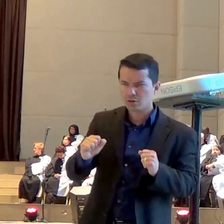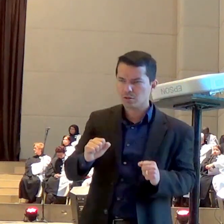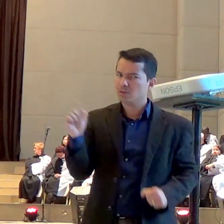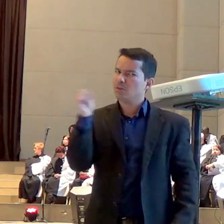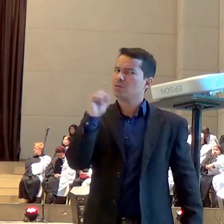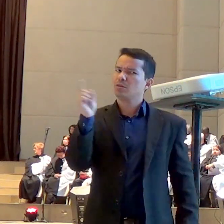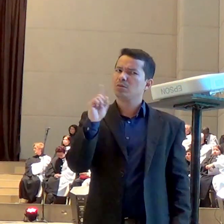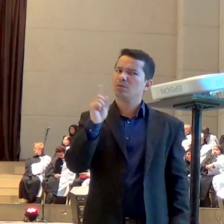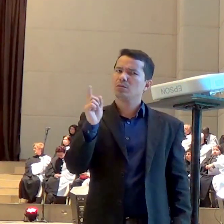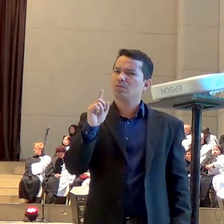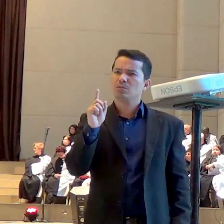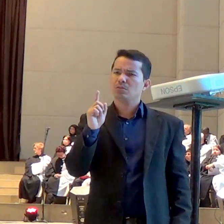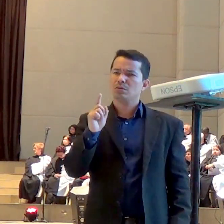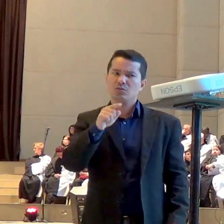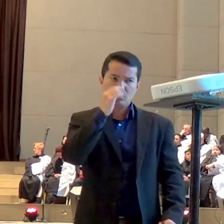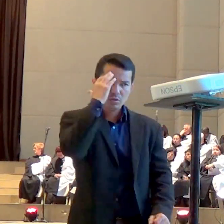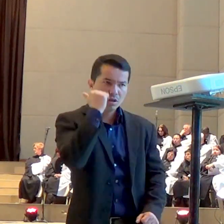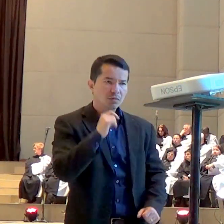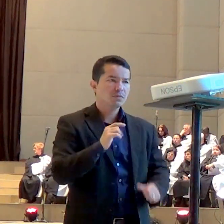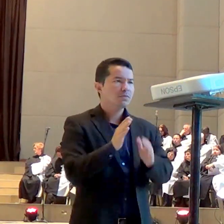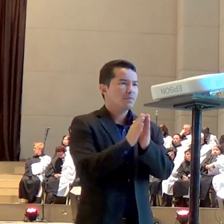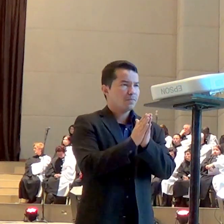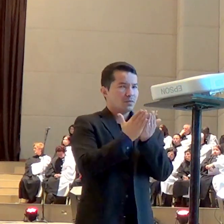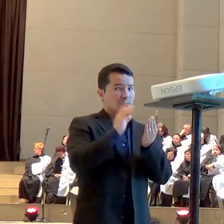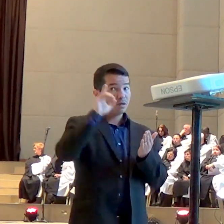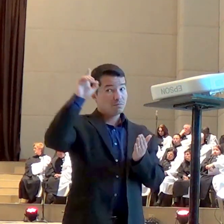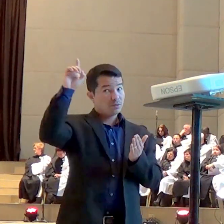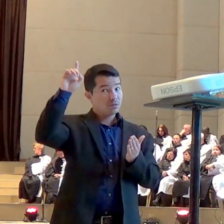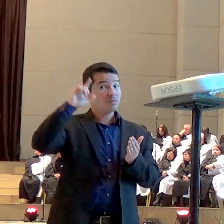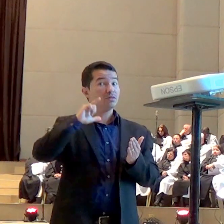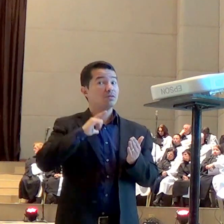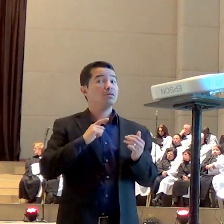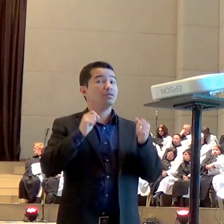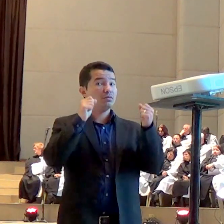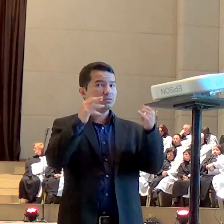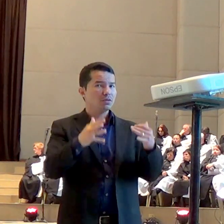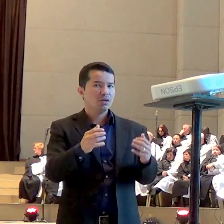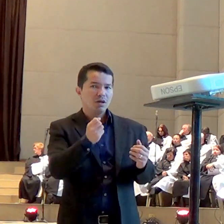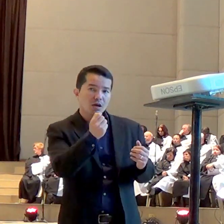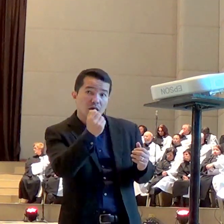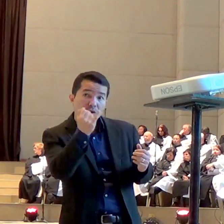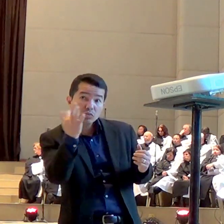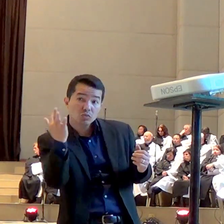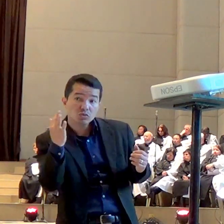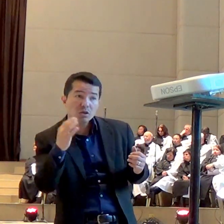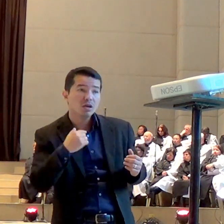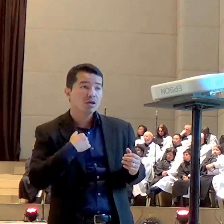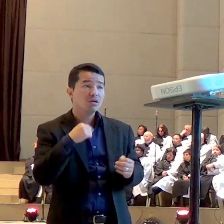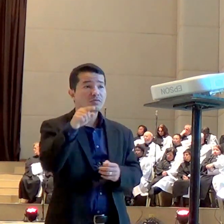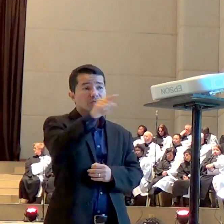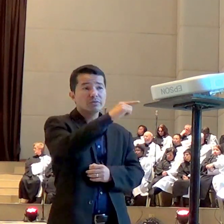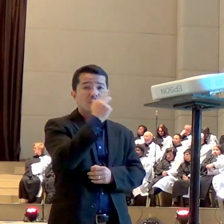momentos a gente é como em alguns textos da Bíblia ela diz que nós somos o vermezinho de Jacó